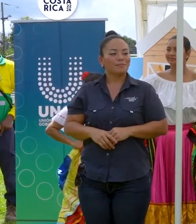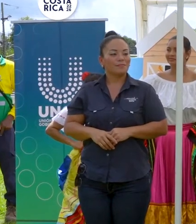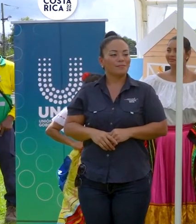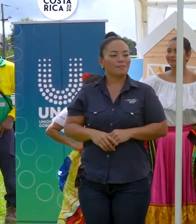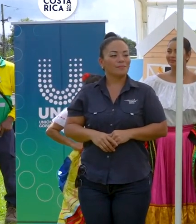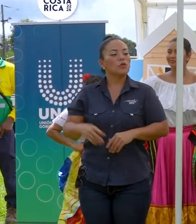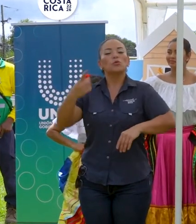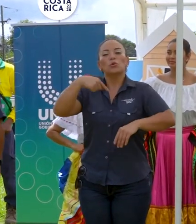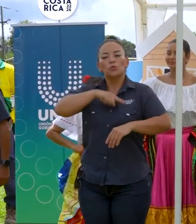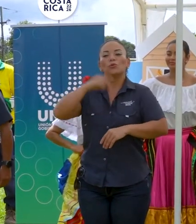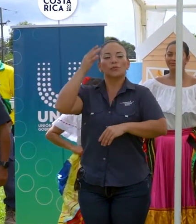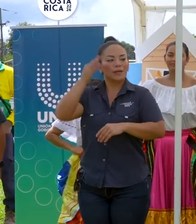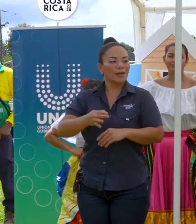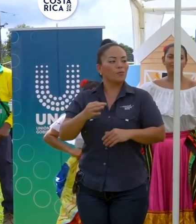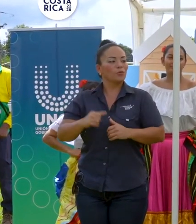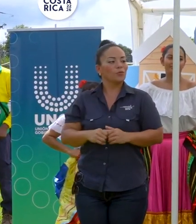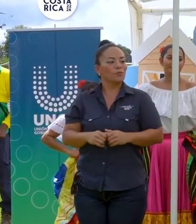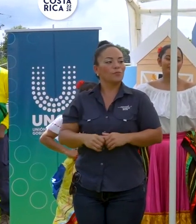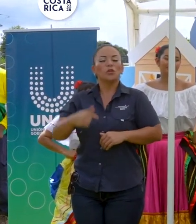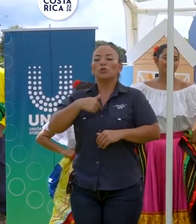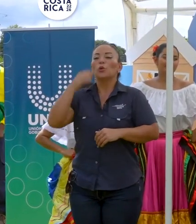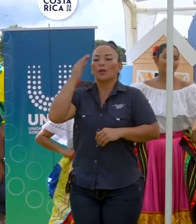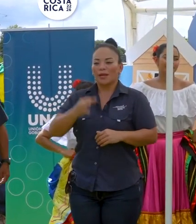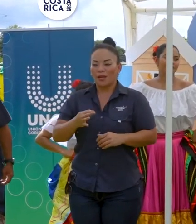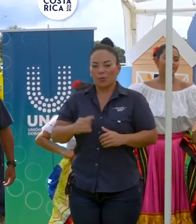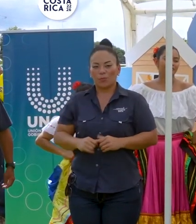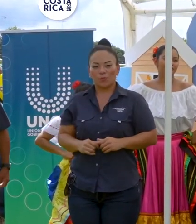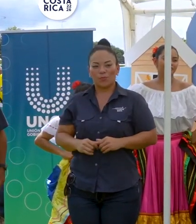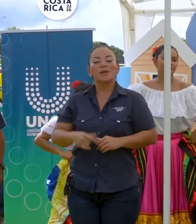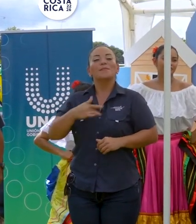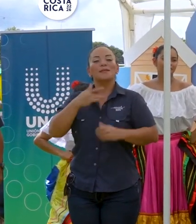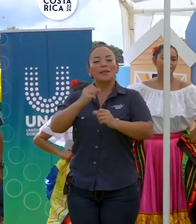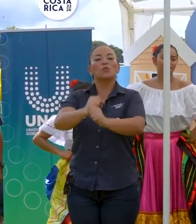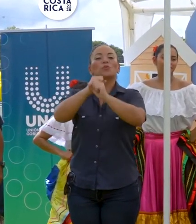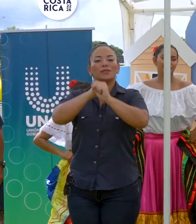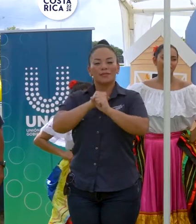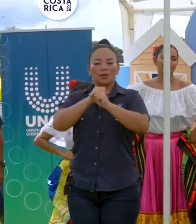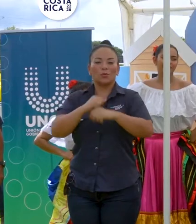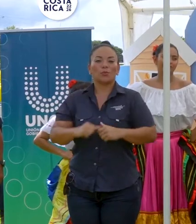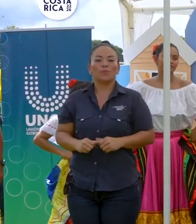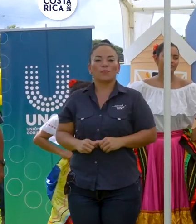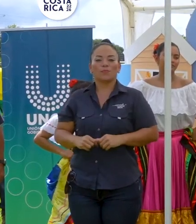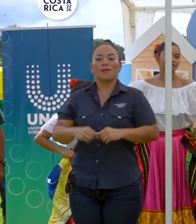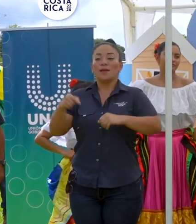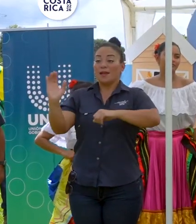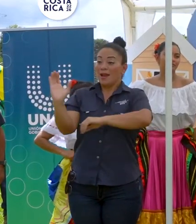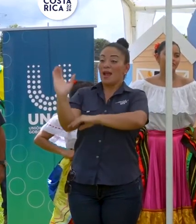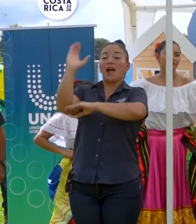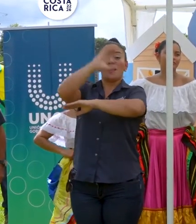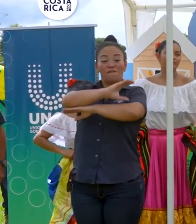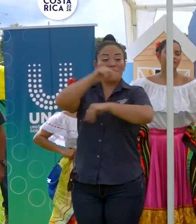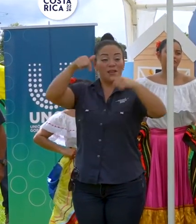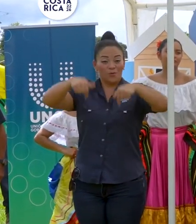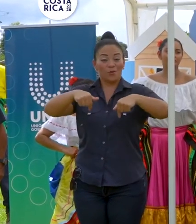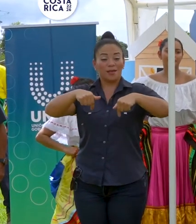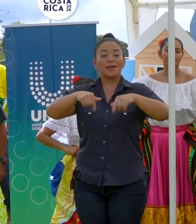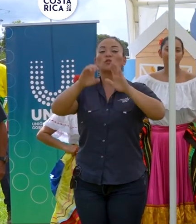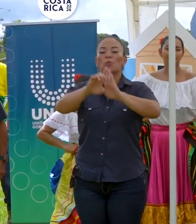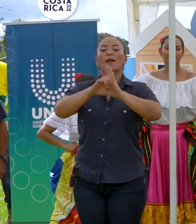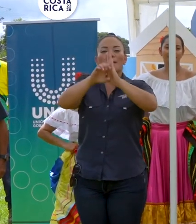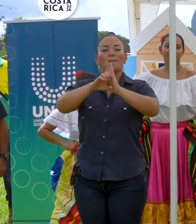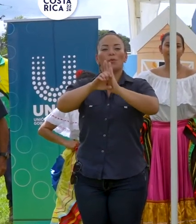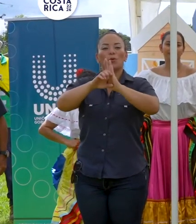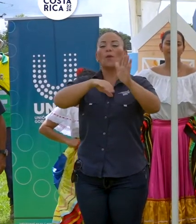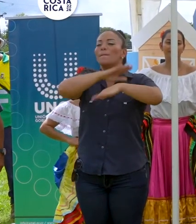creemos, creo, estoy seguro, que Carrillo es ejemplo para